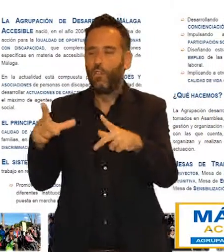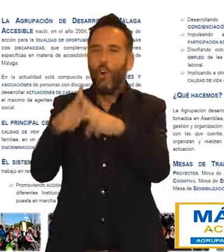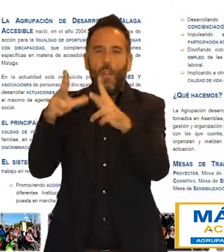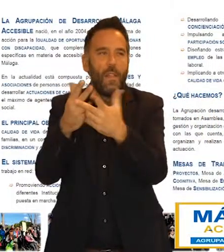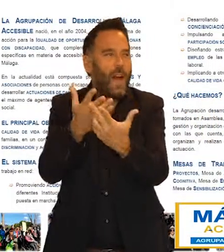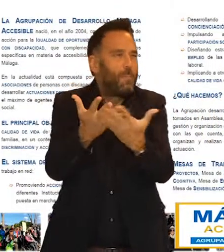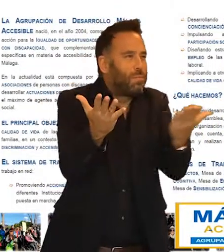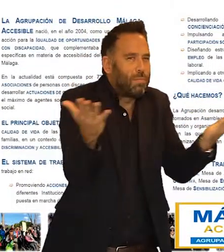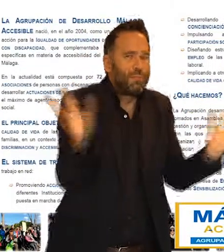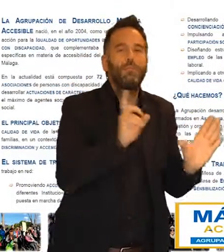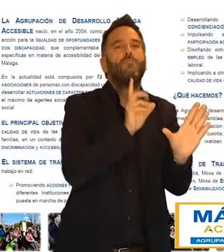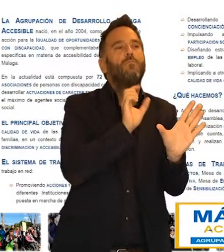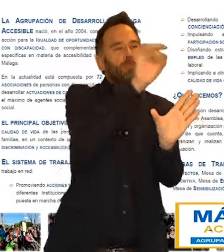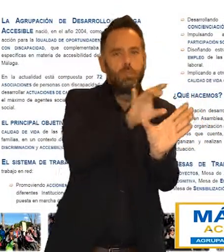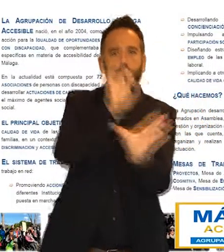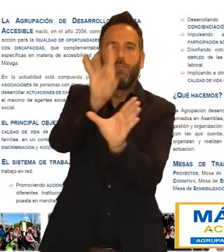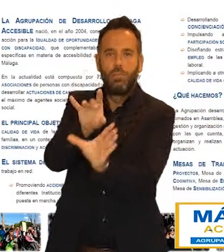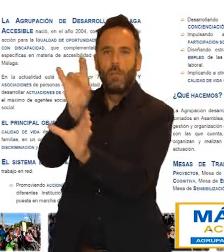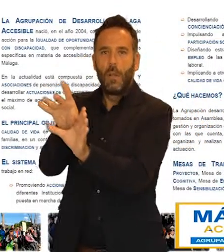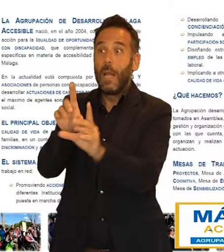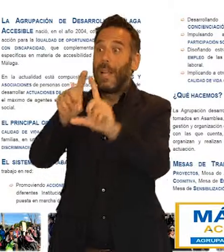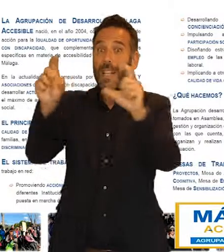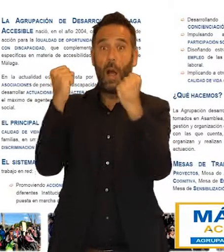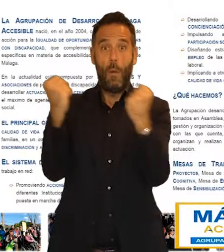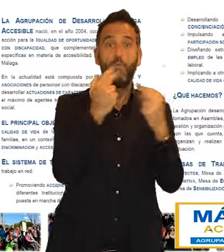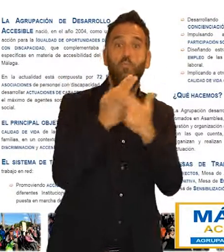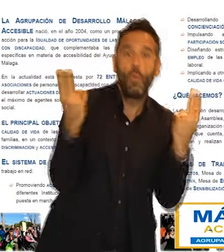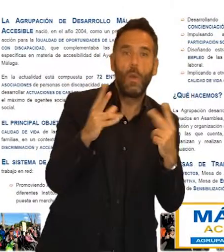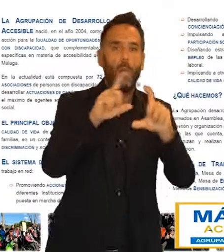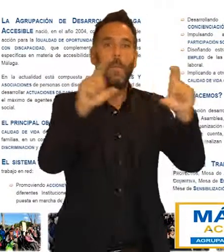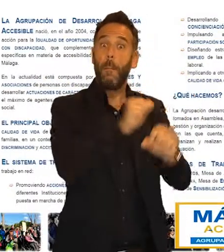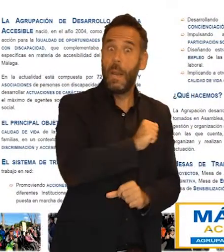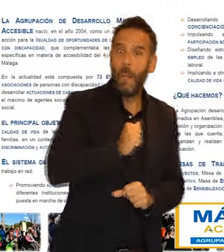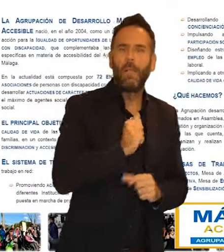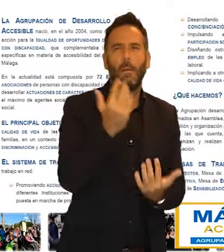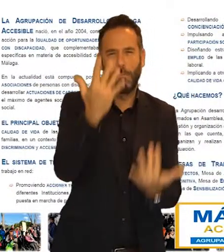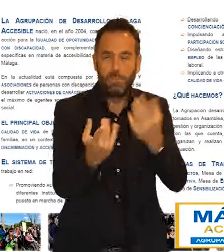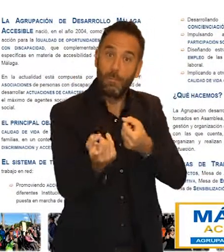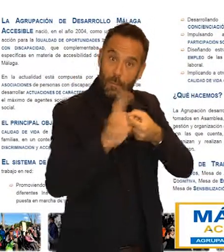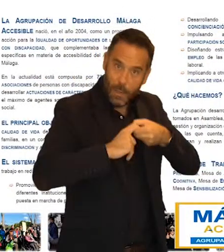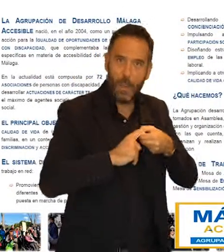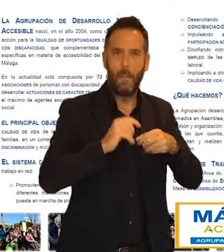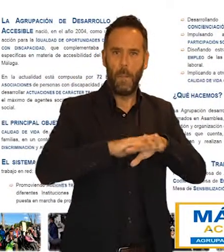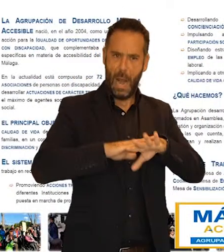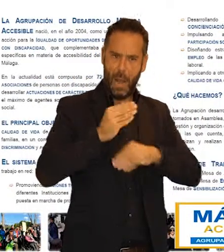públicas y privadas para la puesta en marcha de proyectos con carácter de ciudad.